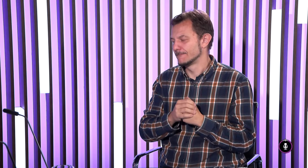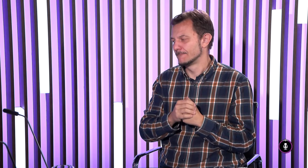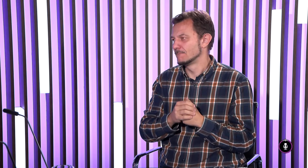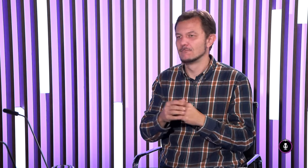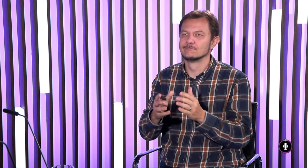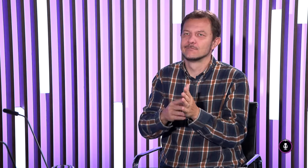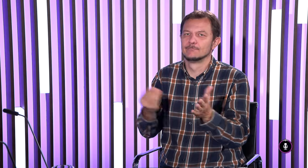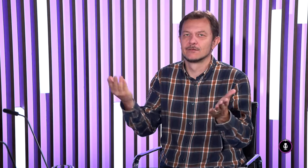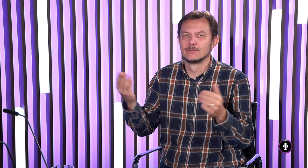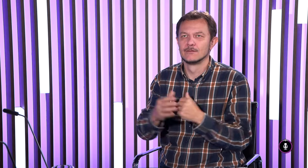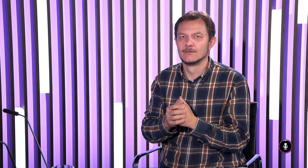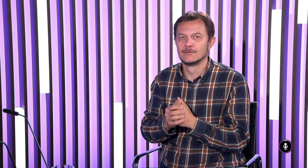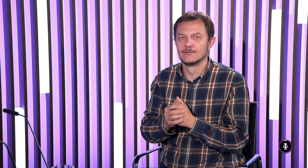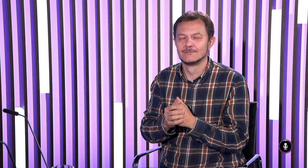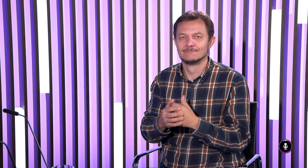medzinárodné posunkovanie.